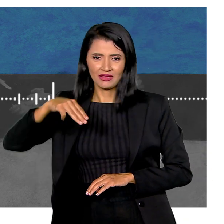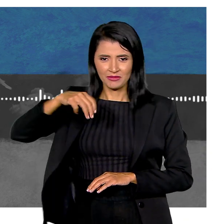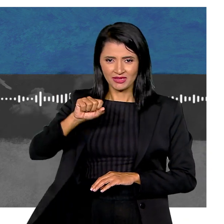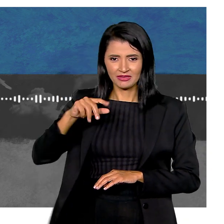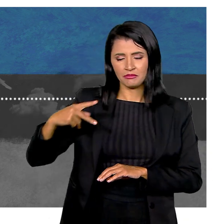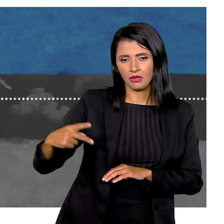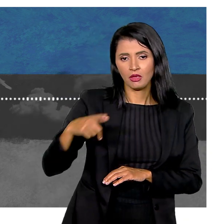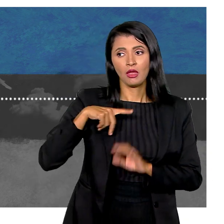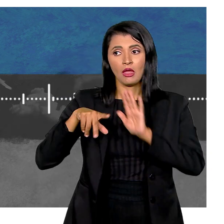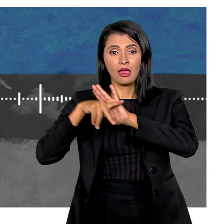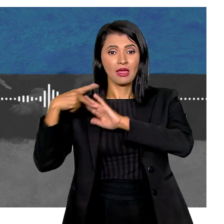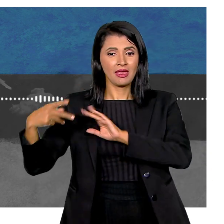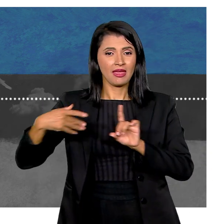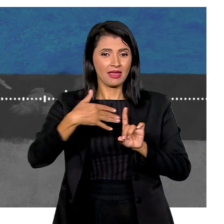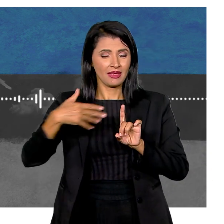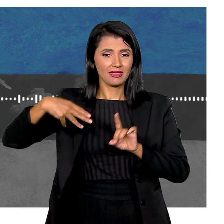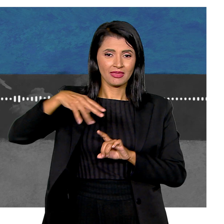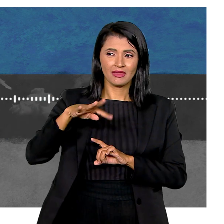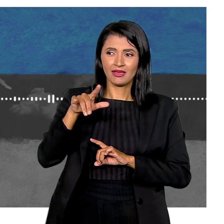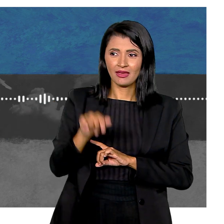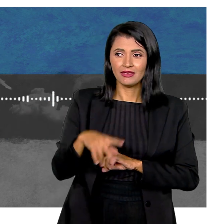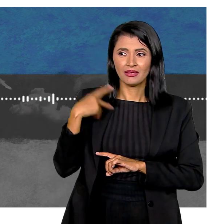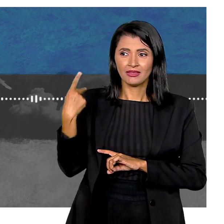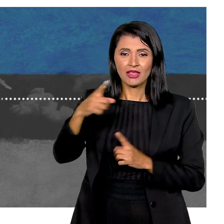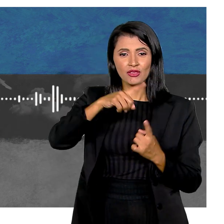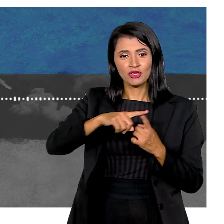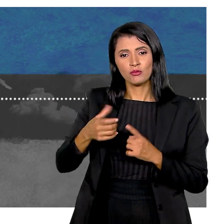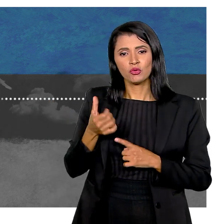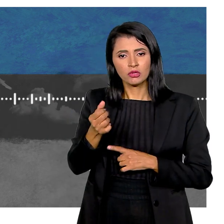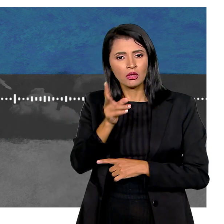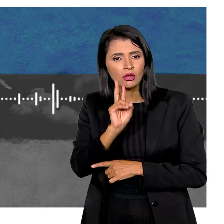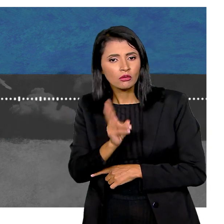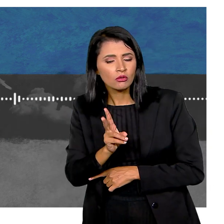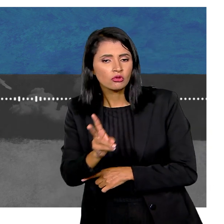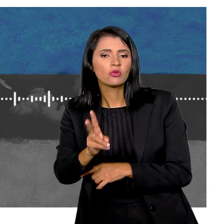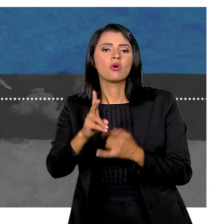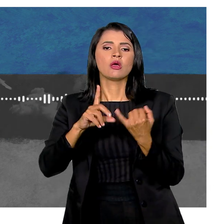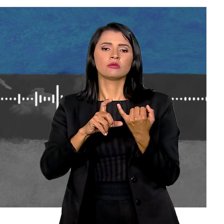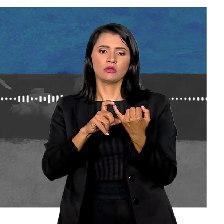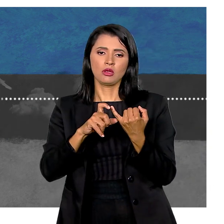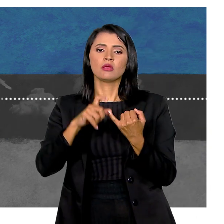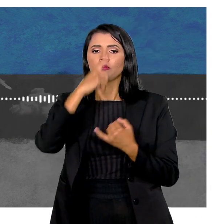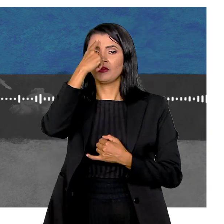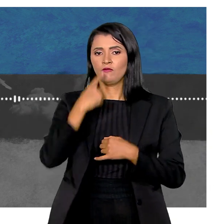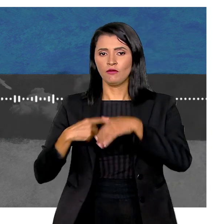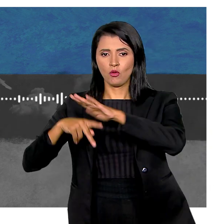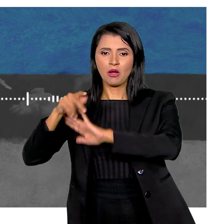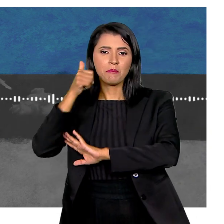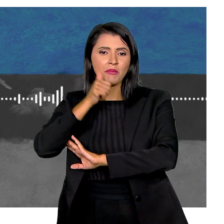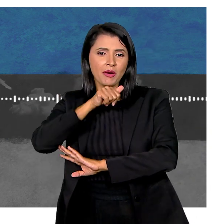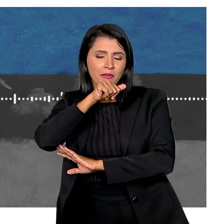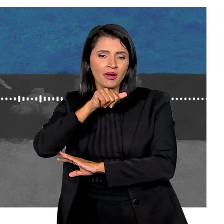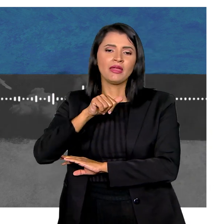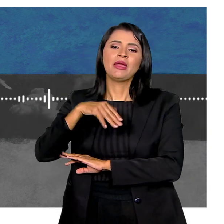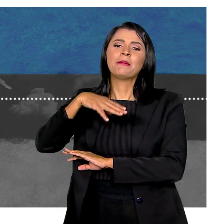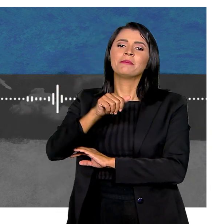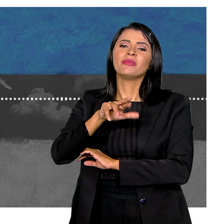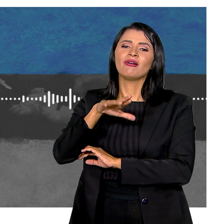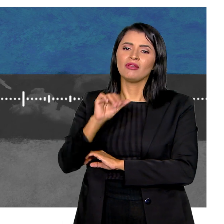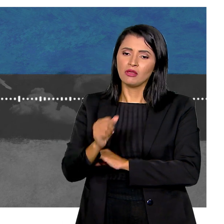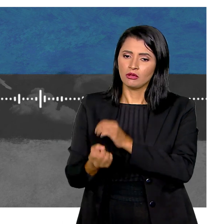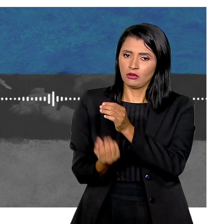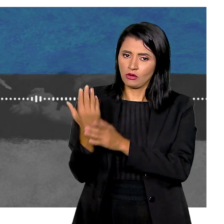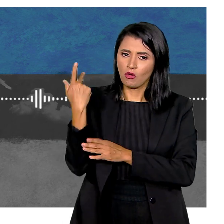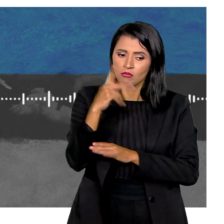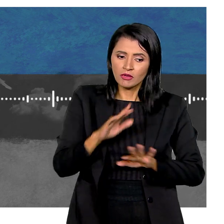Ela é a síndrome da Nath Que tem a mucopolissacaridose do tipo 6 E mantém um perfil no Instagram Criado por sua mãe, a Maria Cláudia